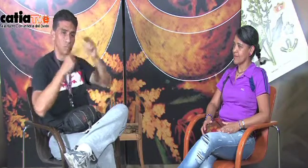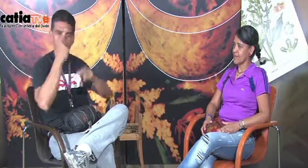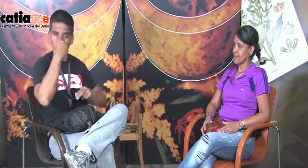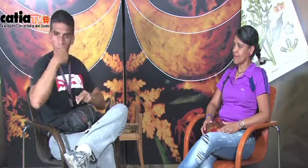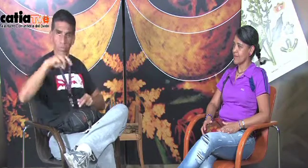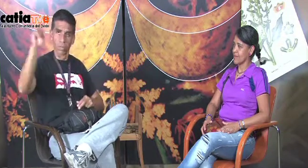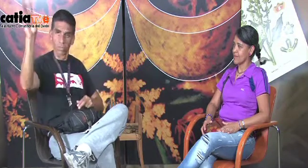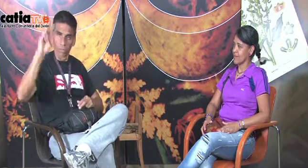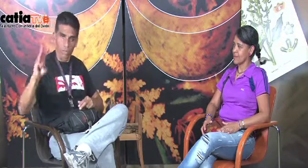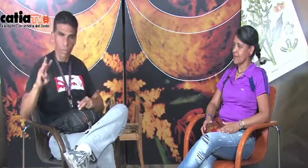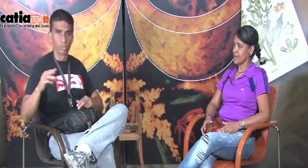Revolucional,